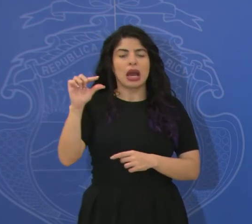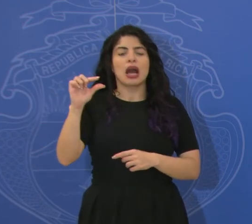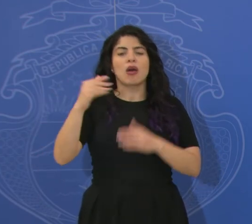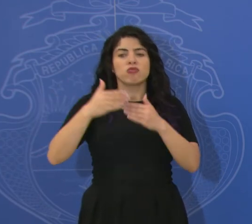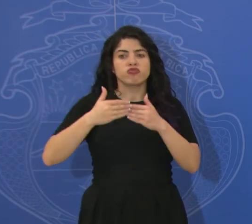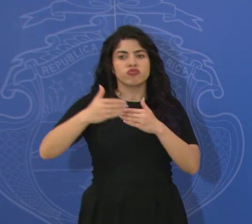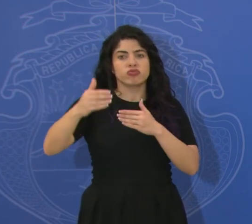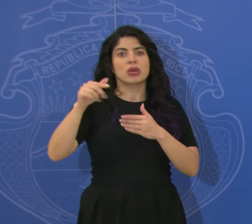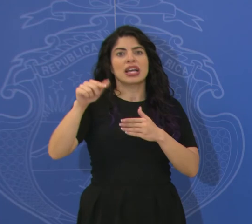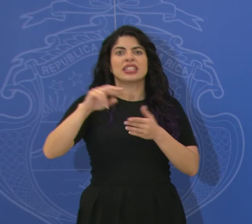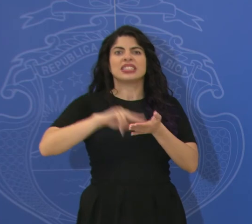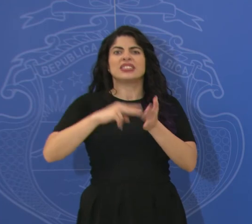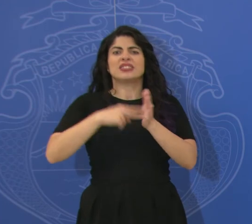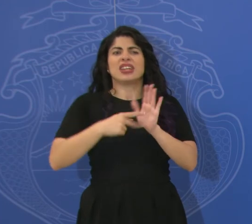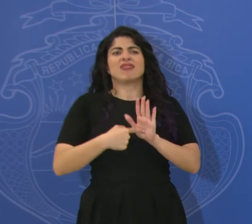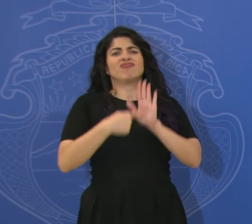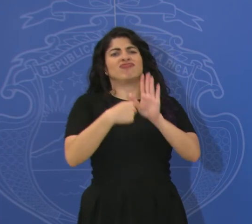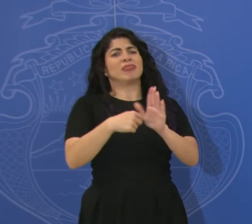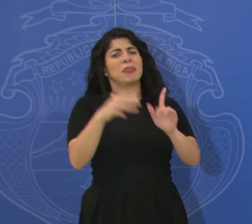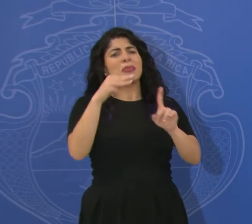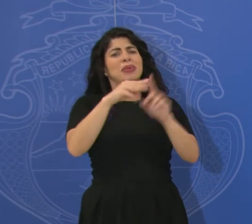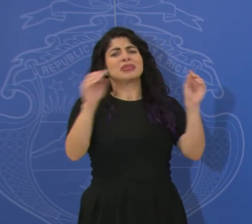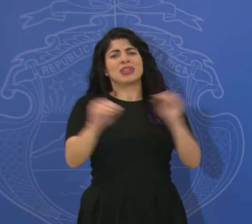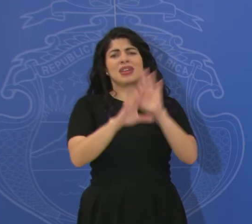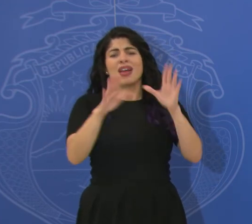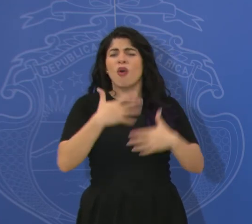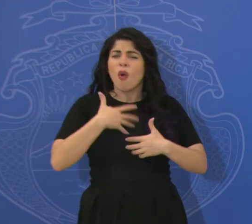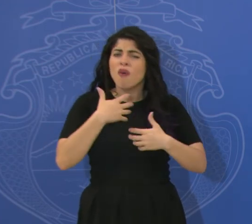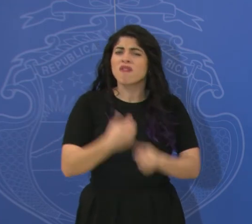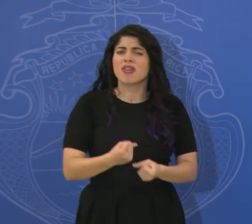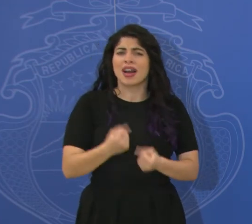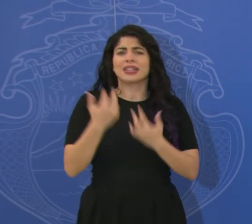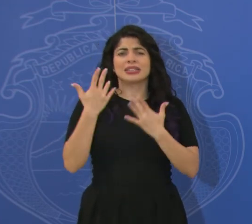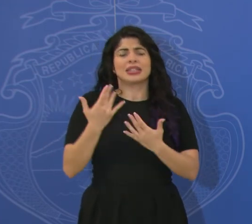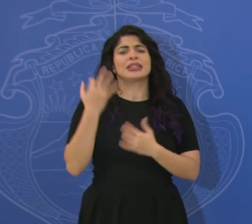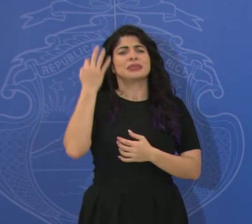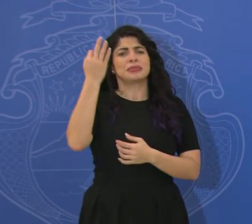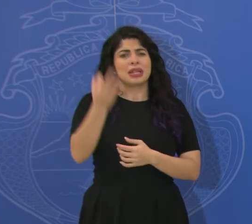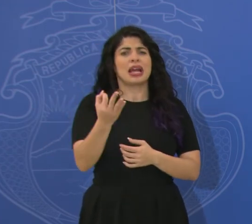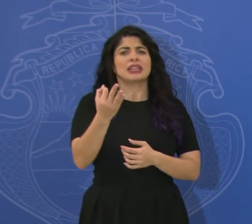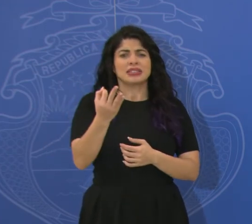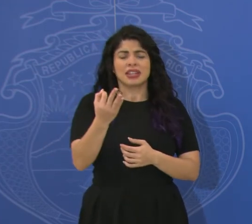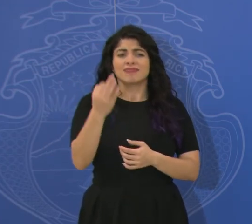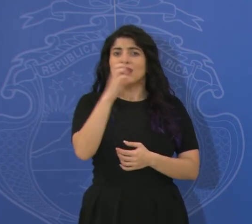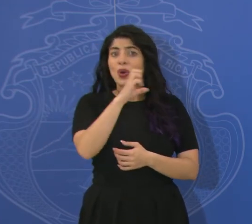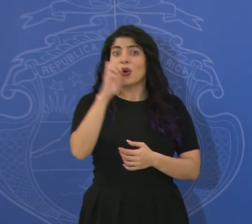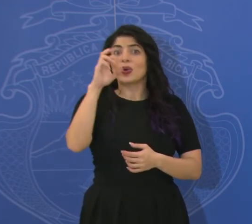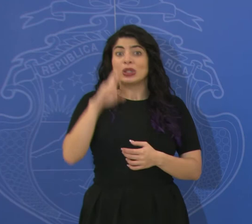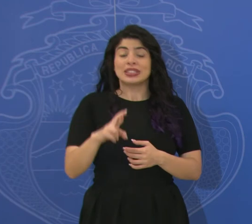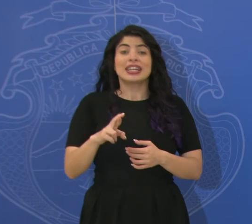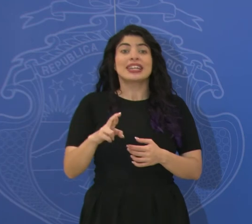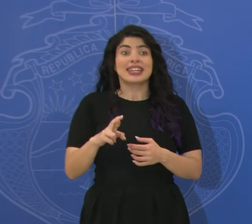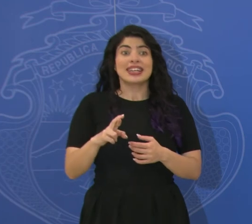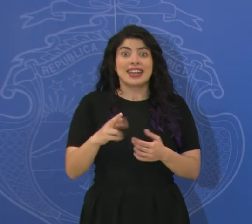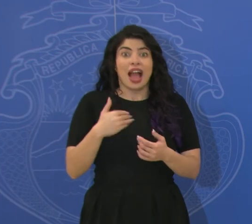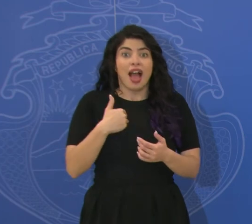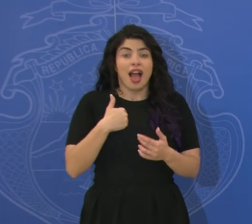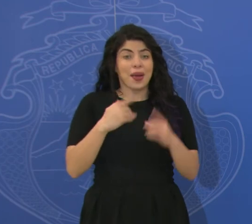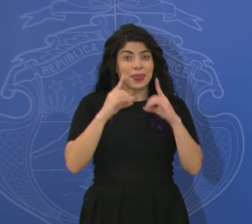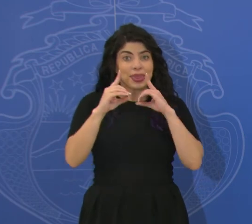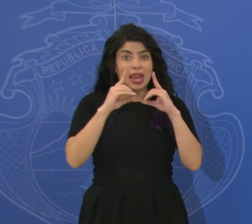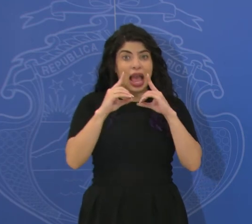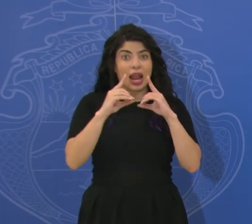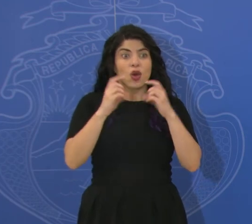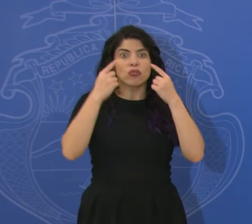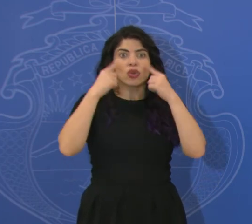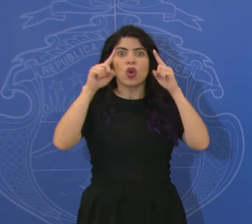como se envía un mensaje muy claro de confianza y de esperanza en que Costa Rica nuevamente está dialogando y